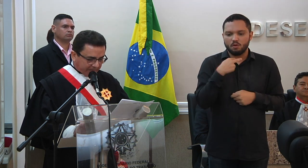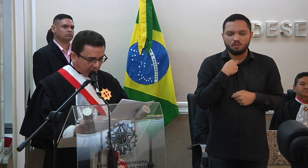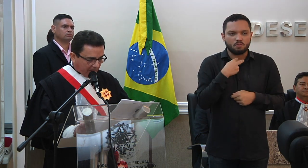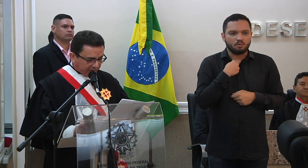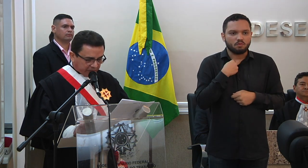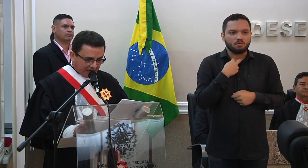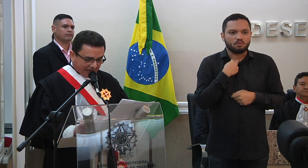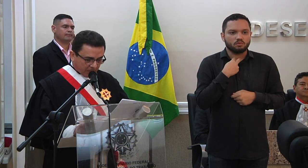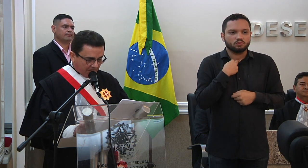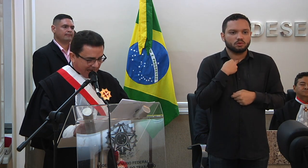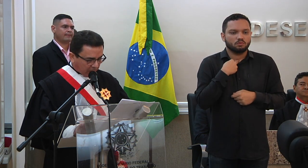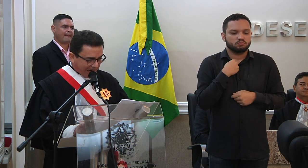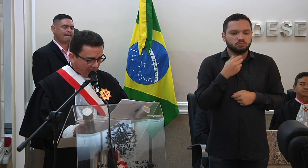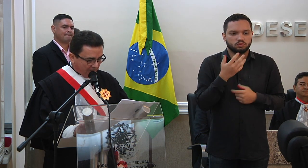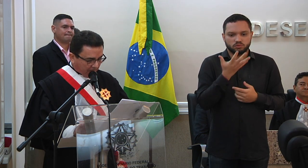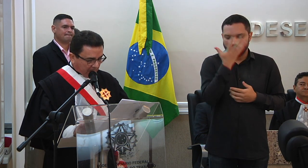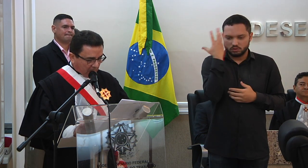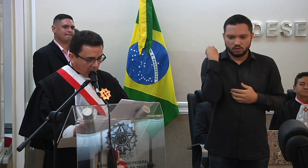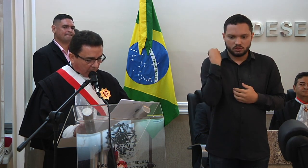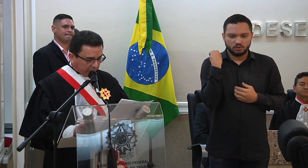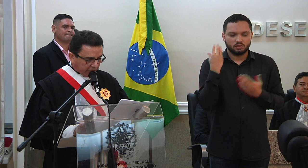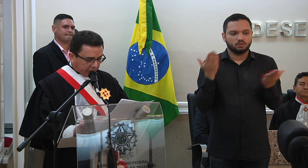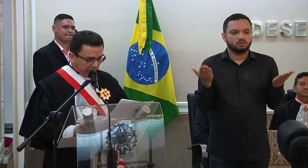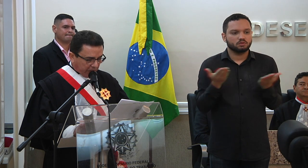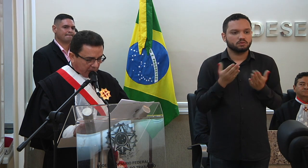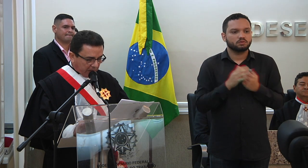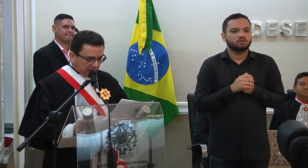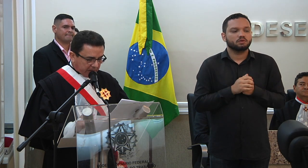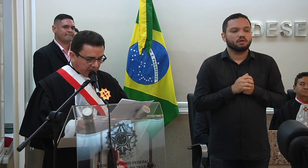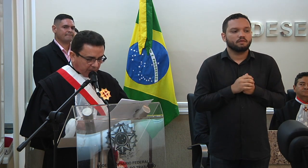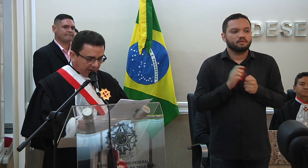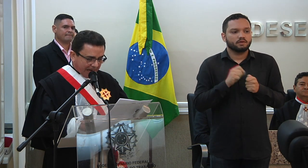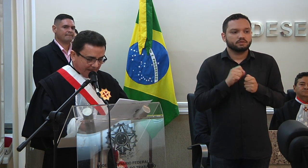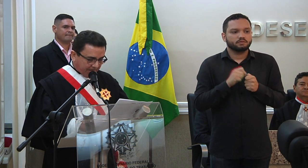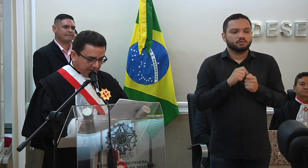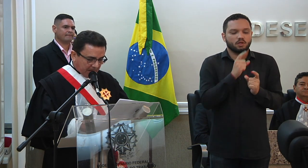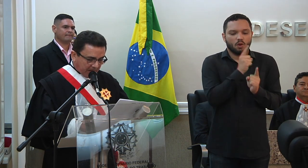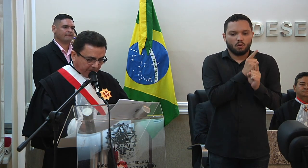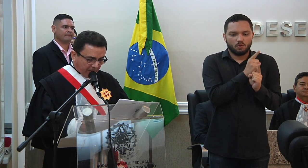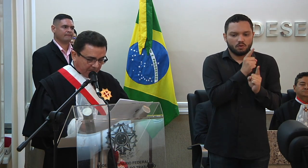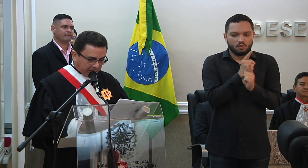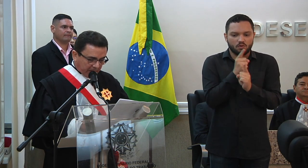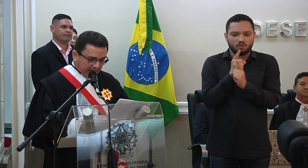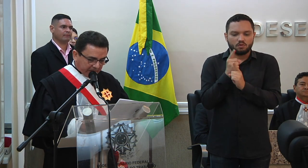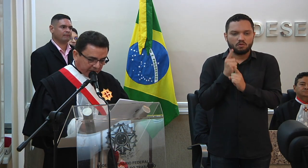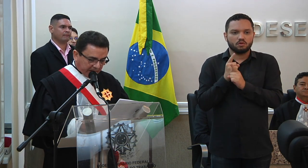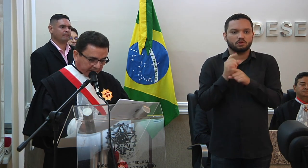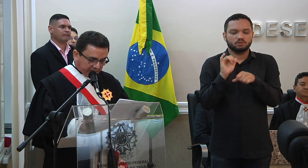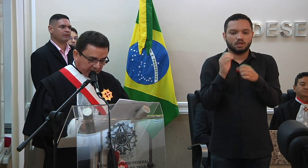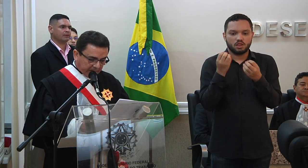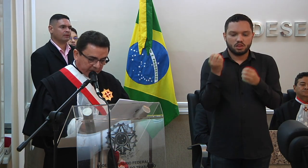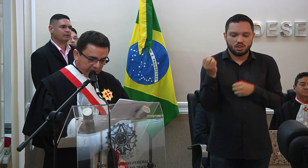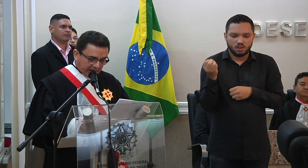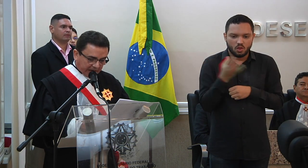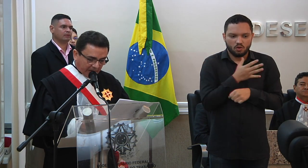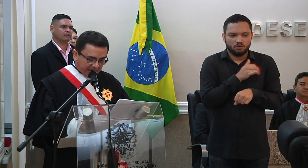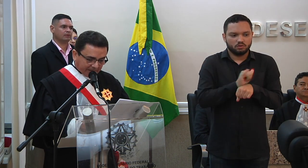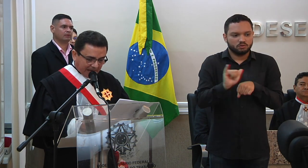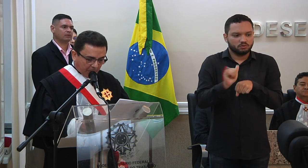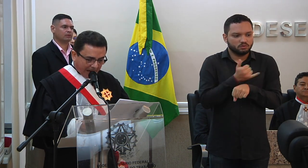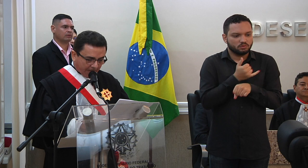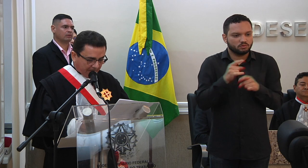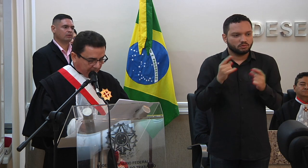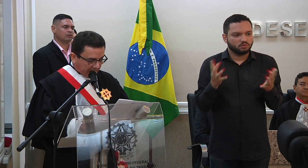fugir o magistrado atual consiste em identificar que formas inéditas de